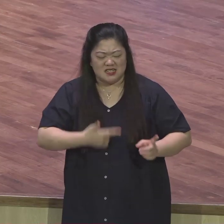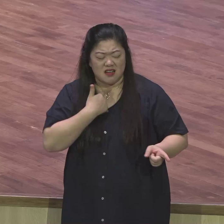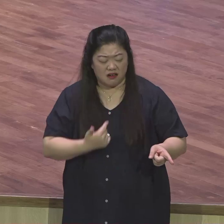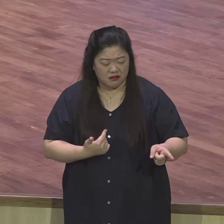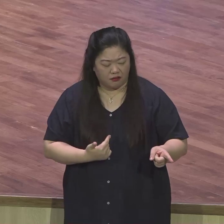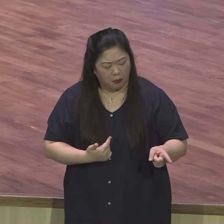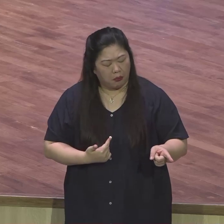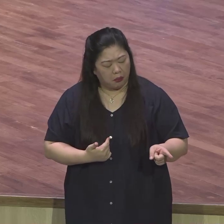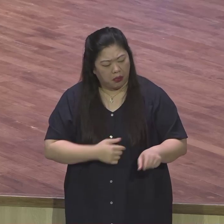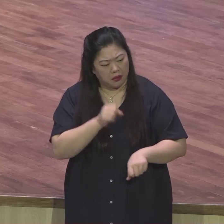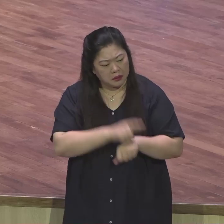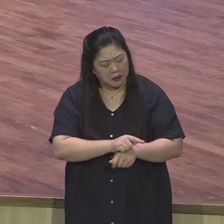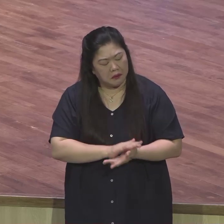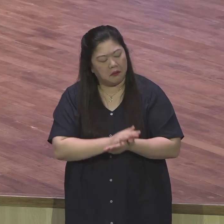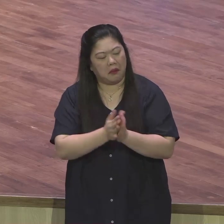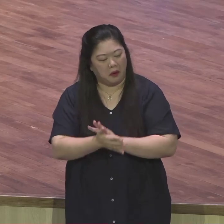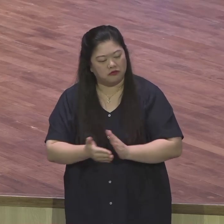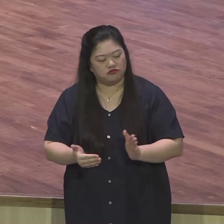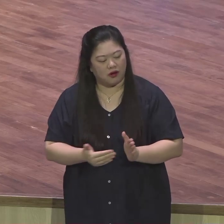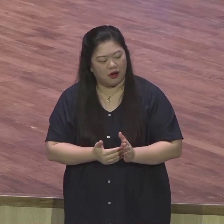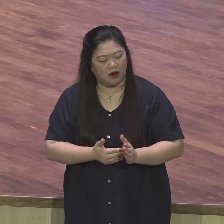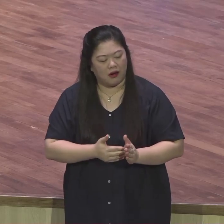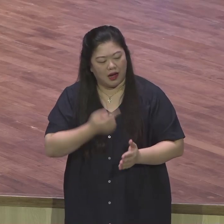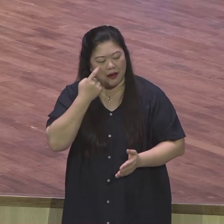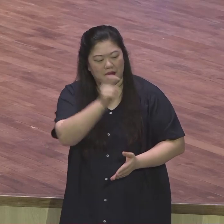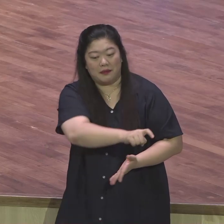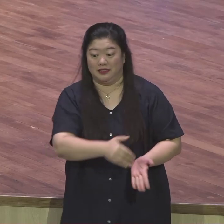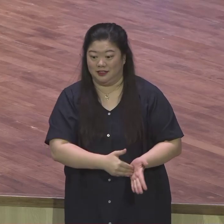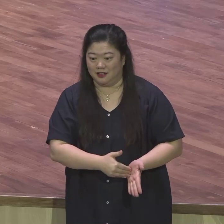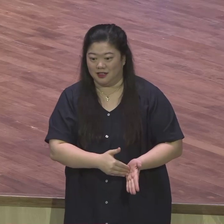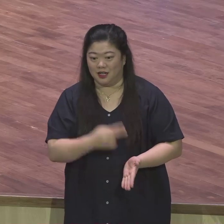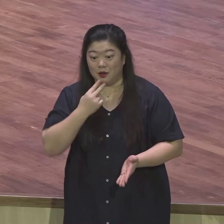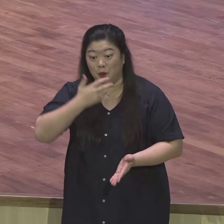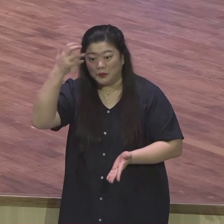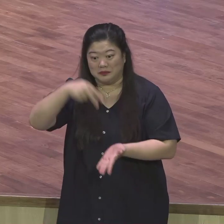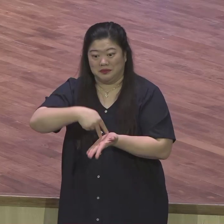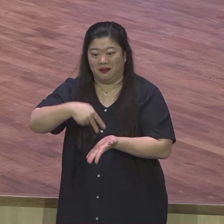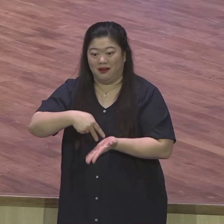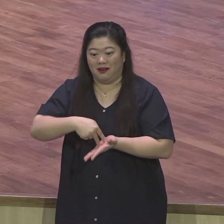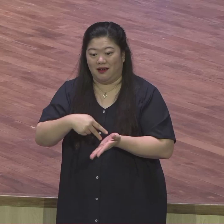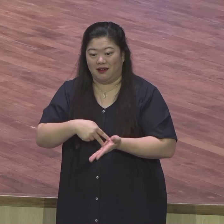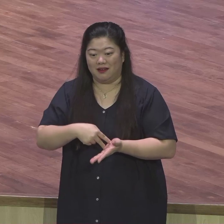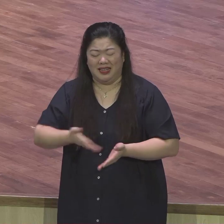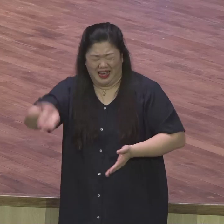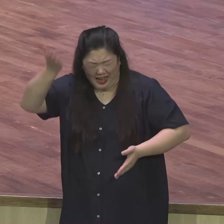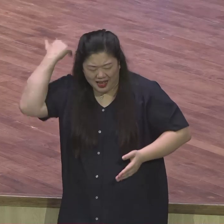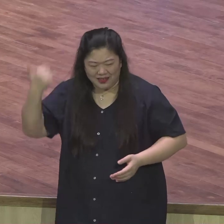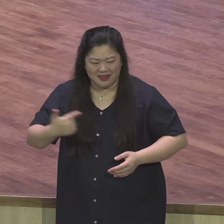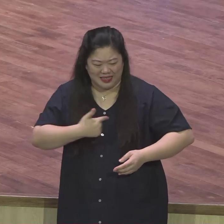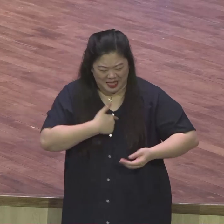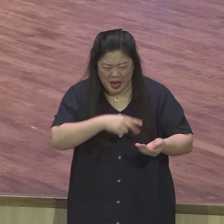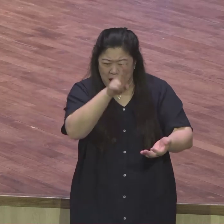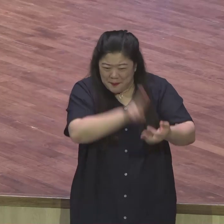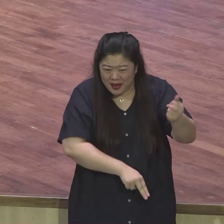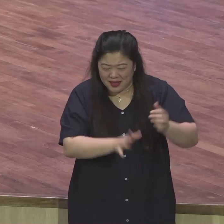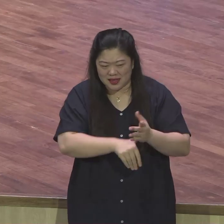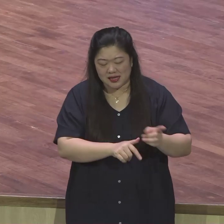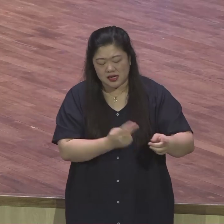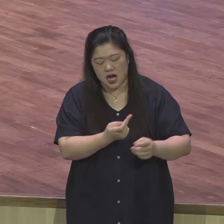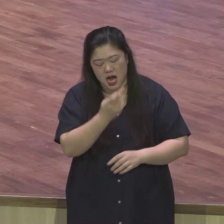정말로 이제는 바뀌었구나. 그걸 확인한 거예요. 변화된 모습을 본 요셉은 결국 형들이